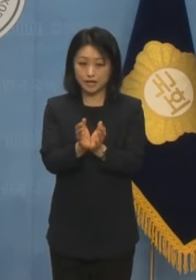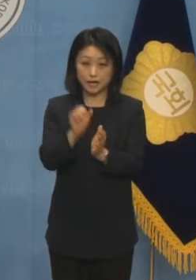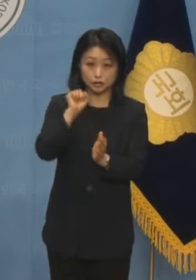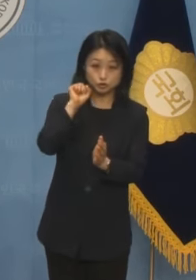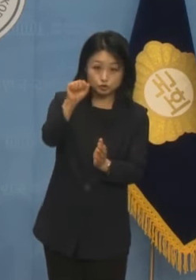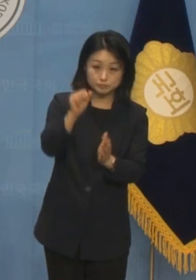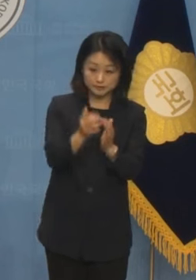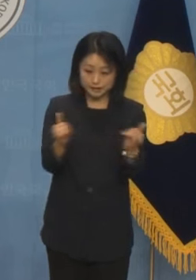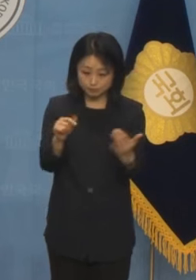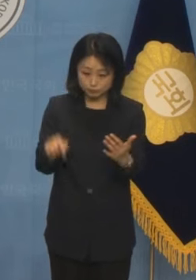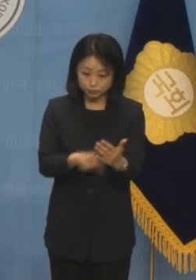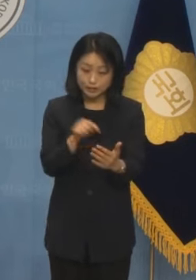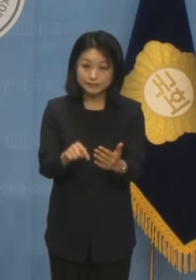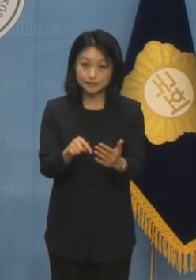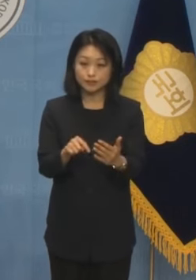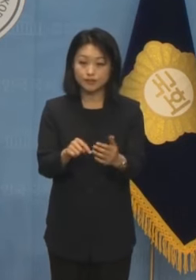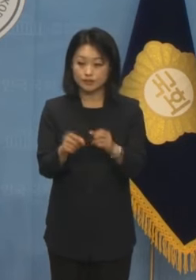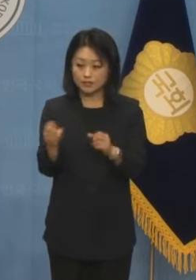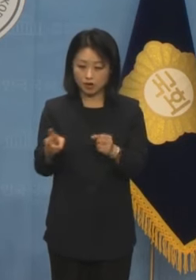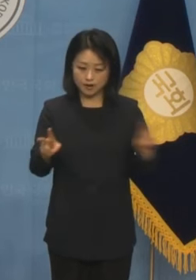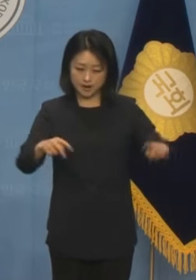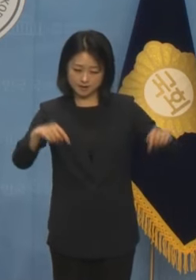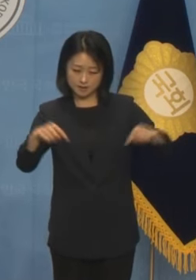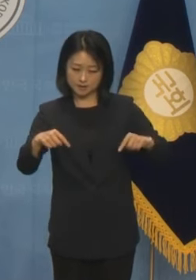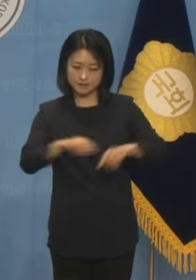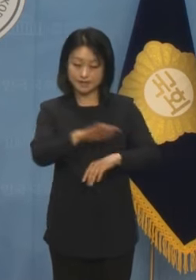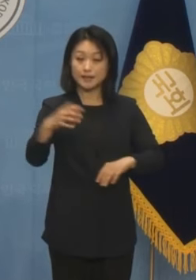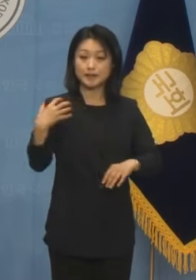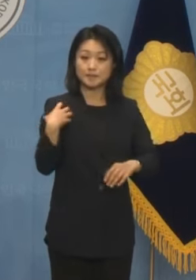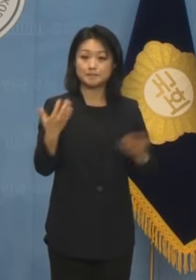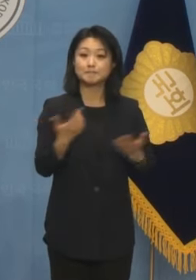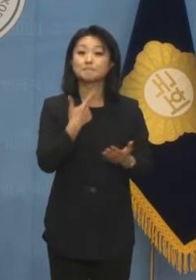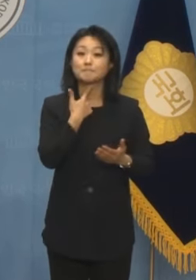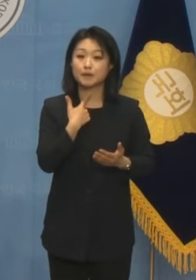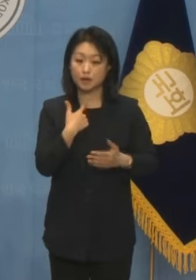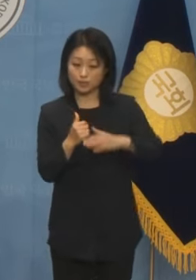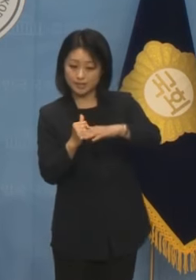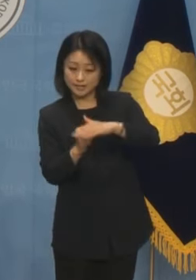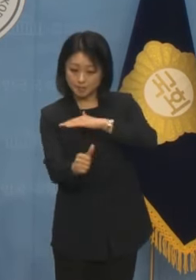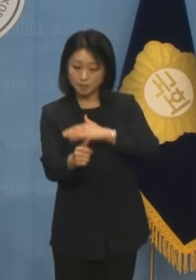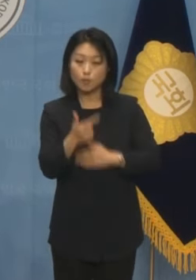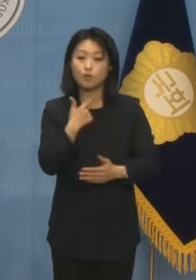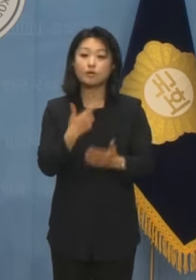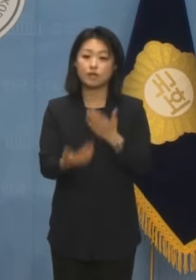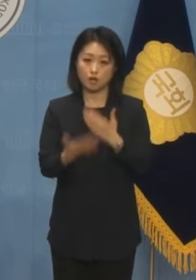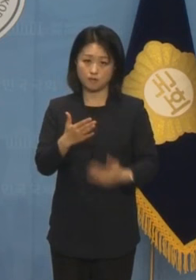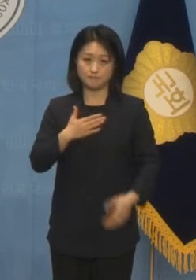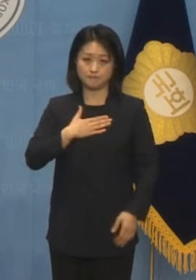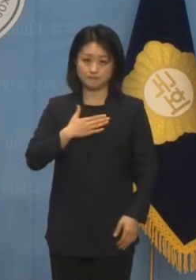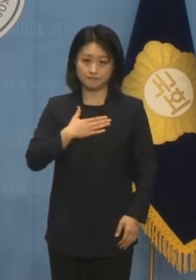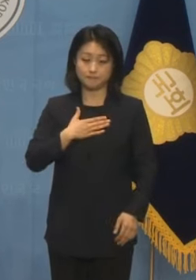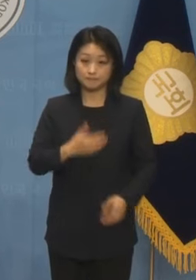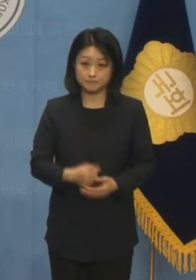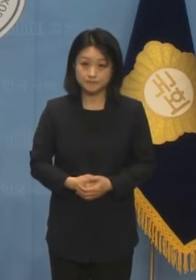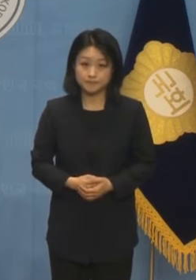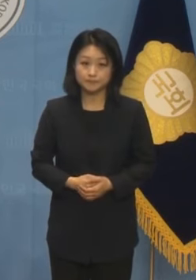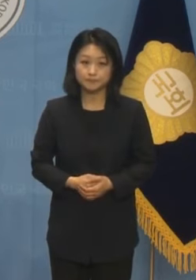유일하게 치열한 여야 간의 협상을 담당했던 원내대표 경력을 가지고 있는 사람입니다.